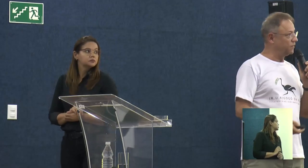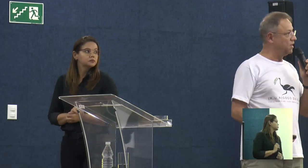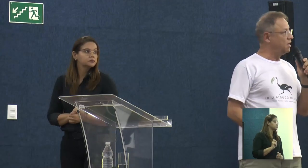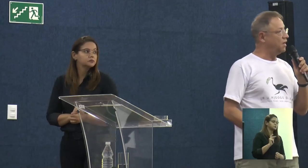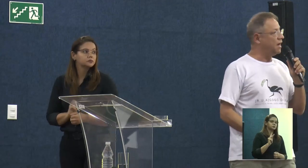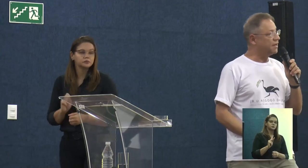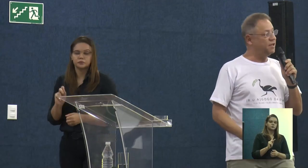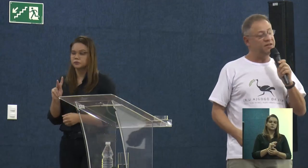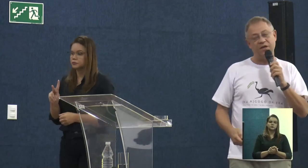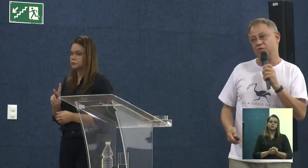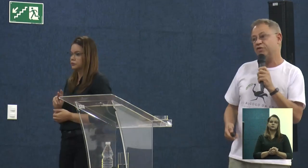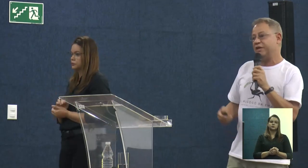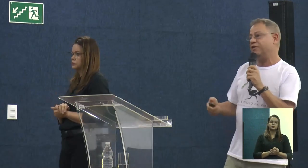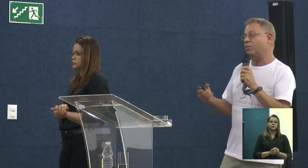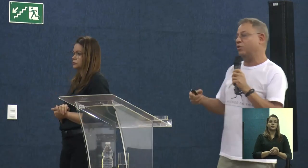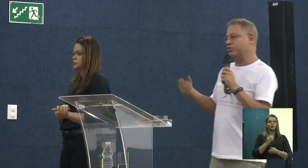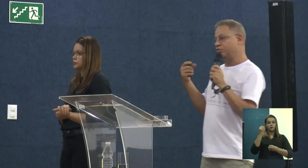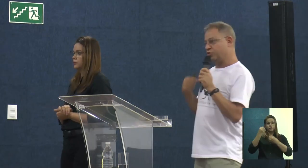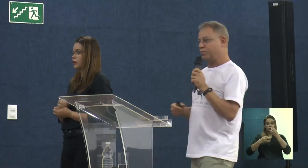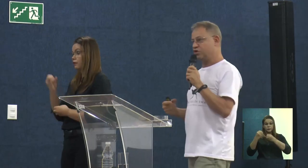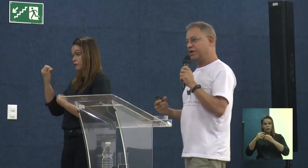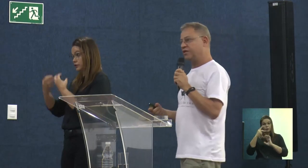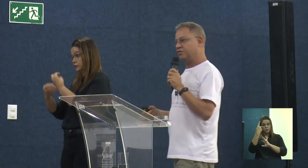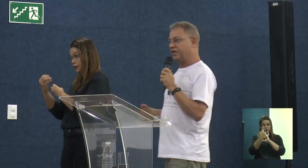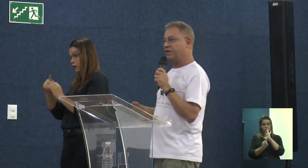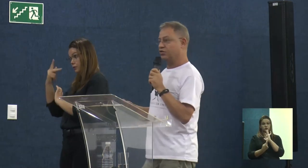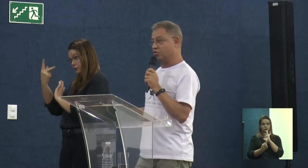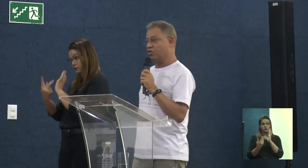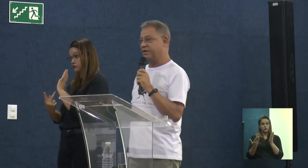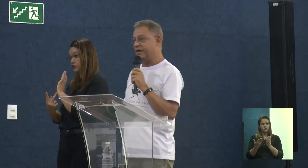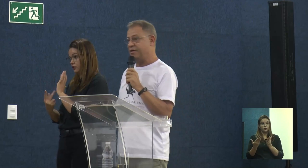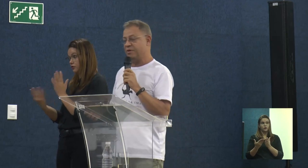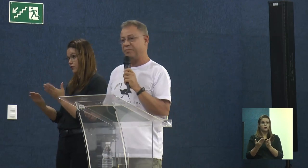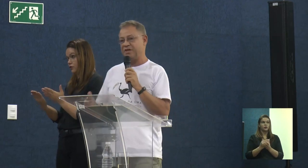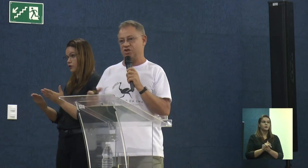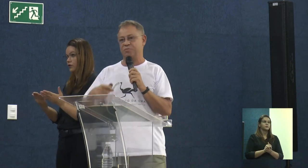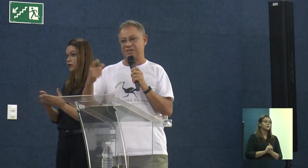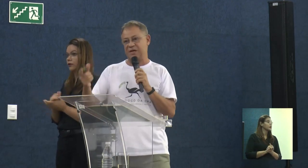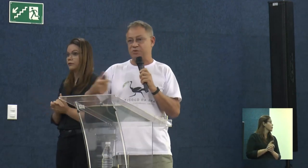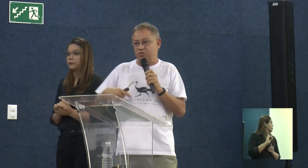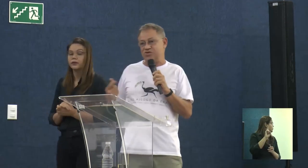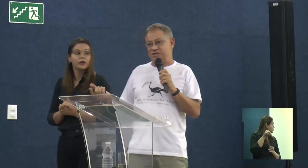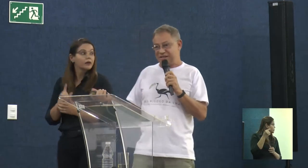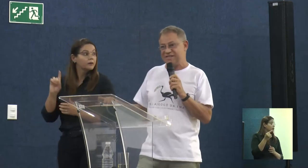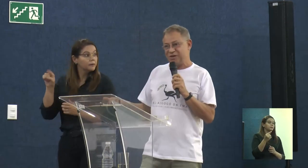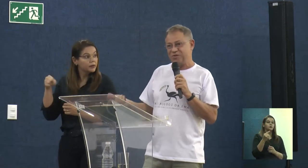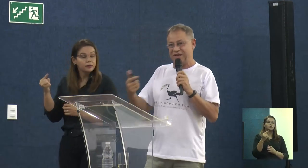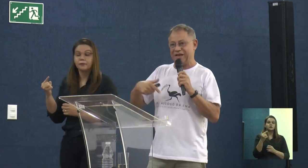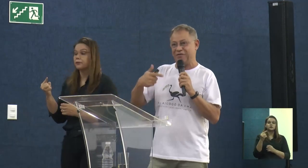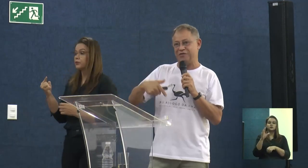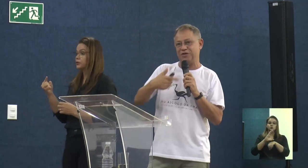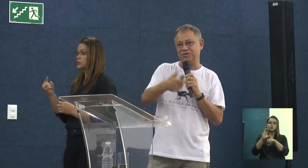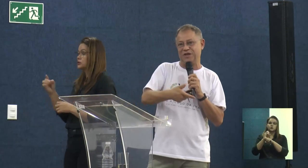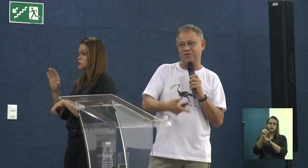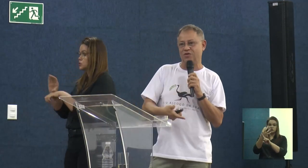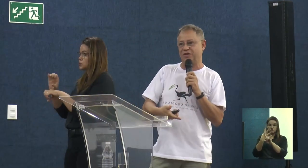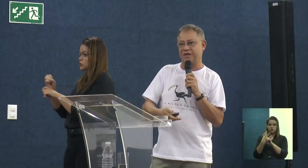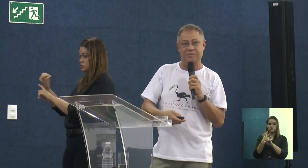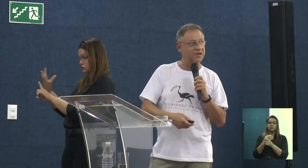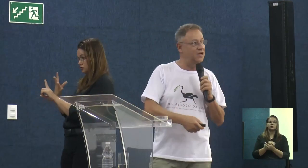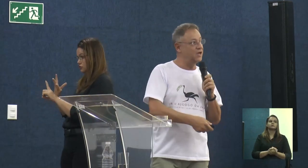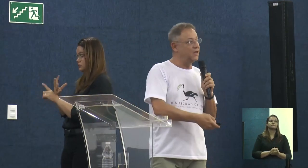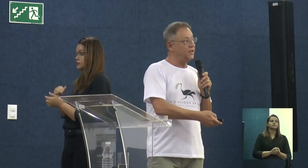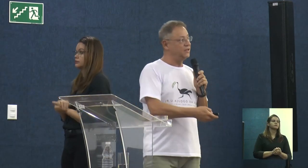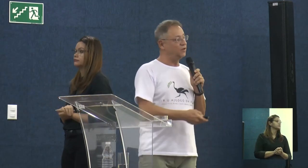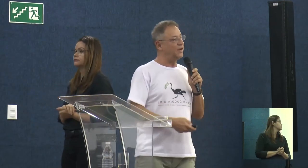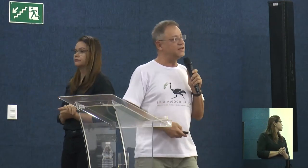Ok. Aqui, então, eu vou ter que falar um pouco do projeto, que é o do Golgó da Ema, para a gente passar para o curso de extensão, que ele é feito dentro do Golgó